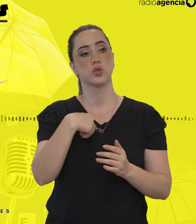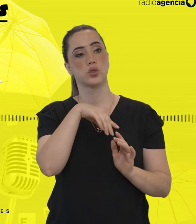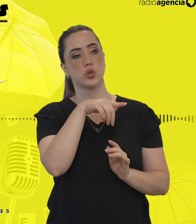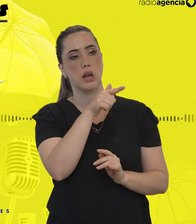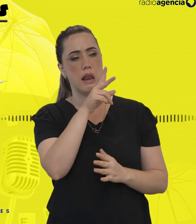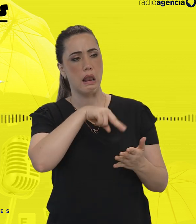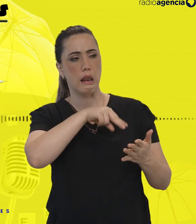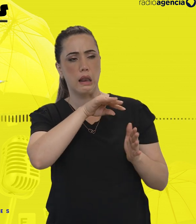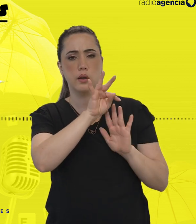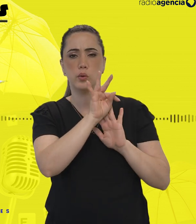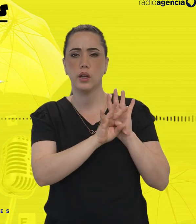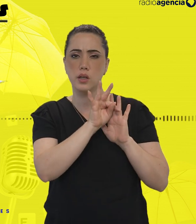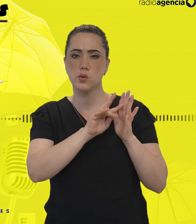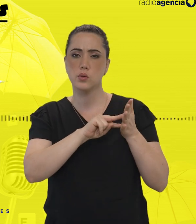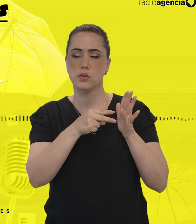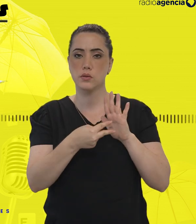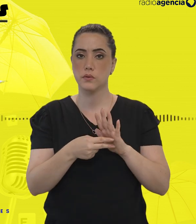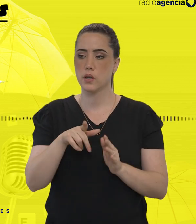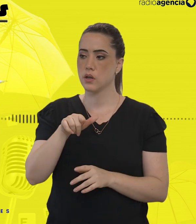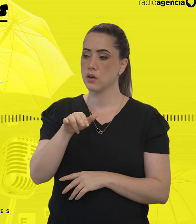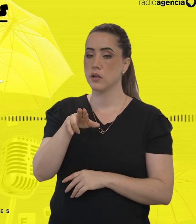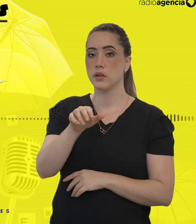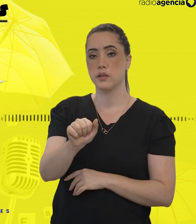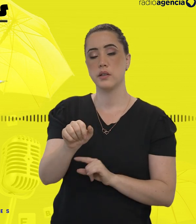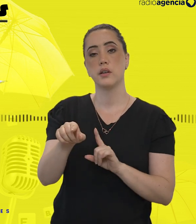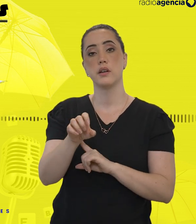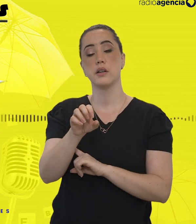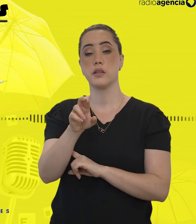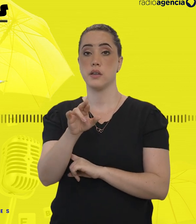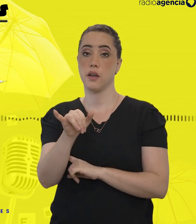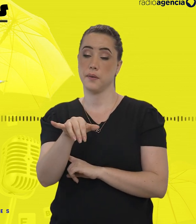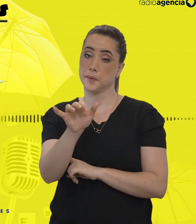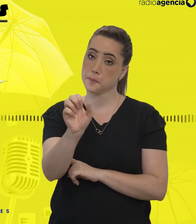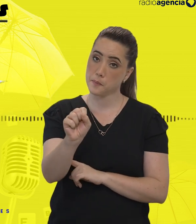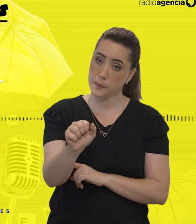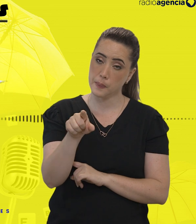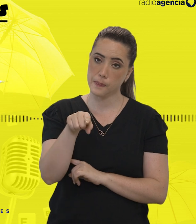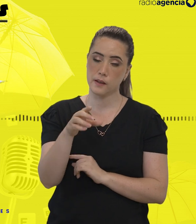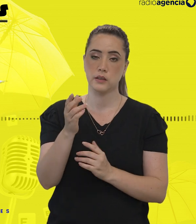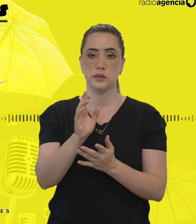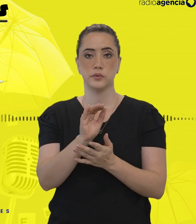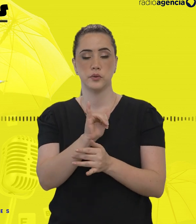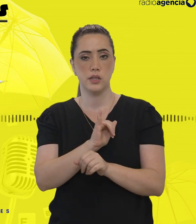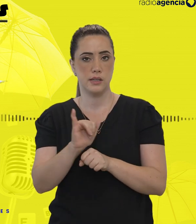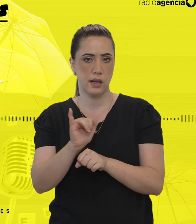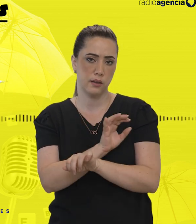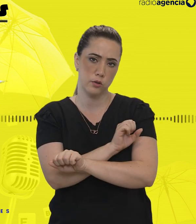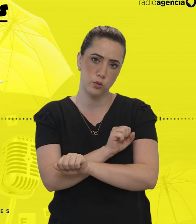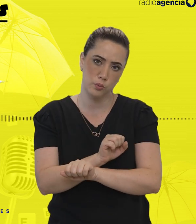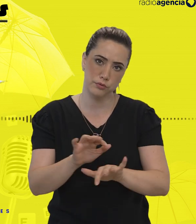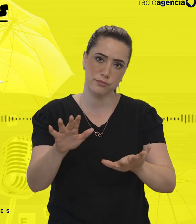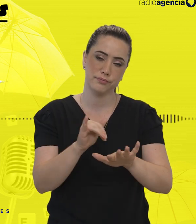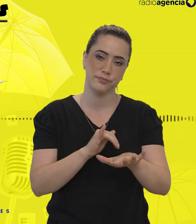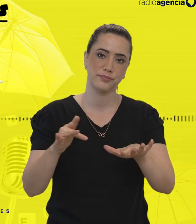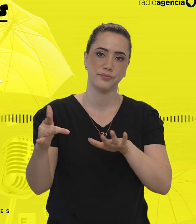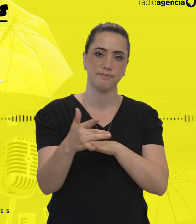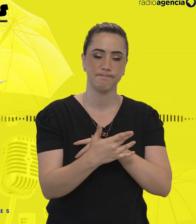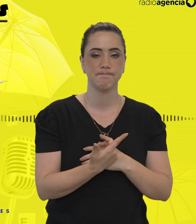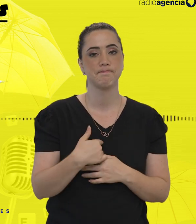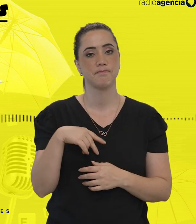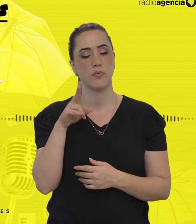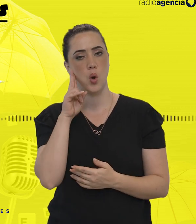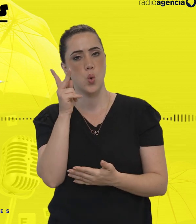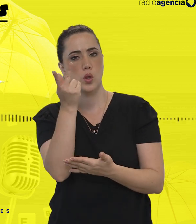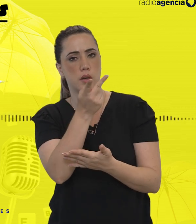texto e conceitos. Liliane Farias e Raíssa Saraiva atuam nas estratégias de publicação e distribuição em redes sociais. A identidade